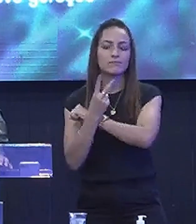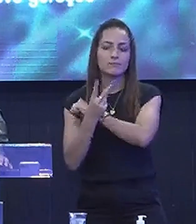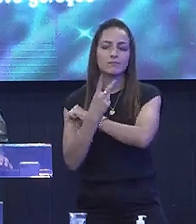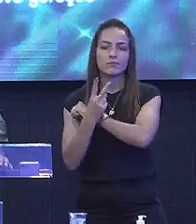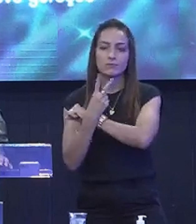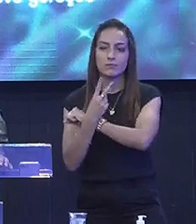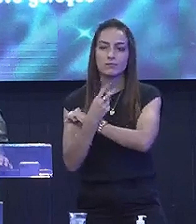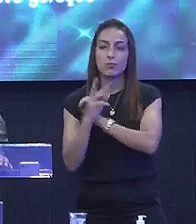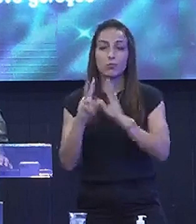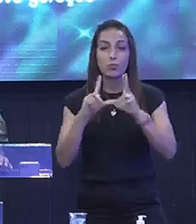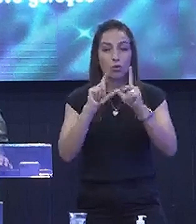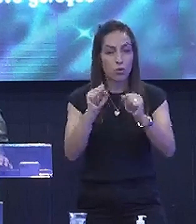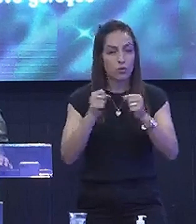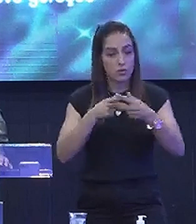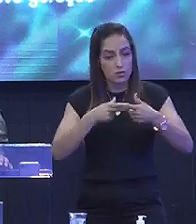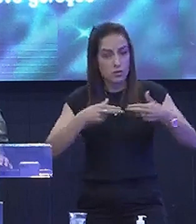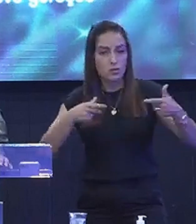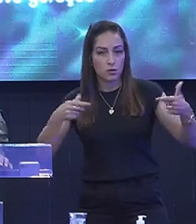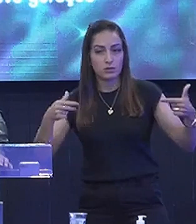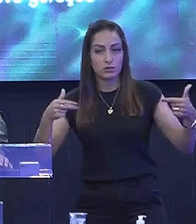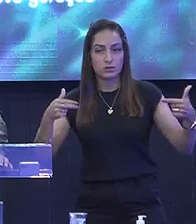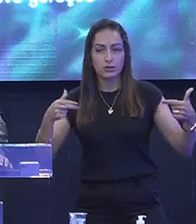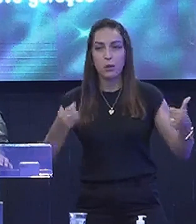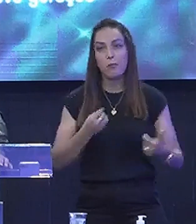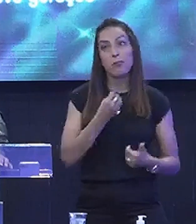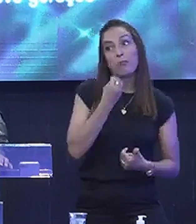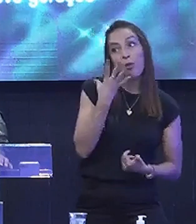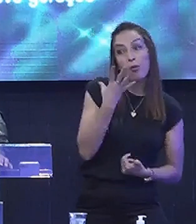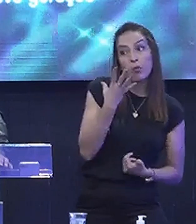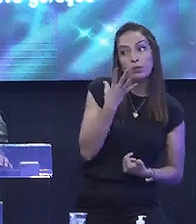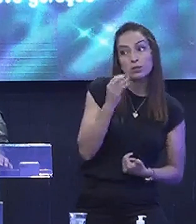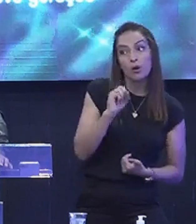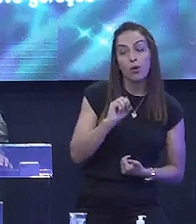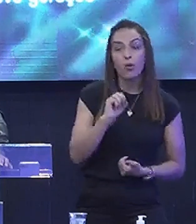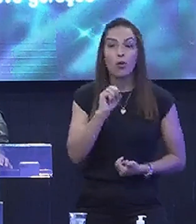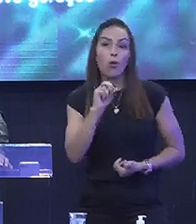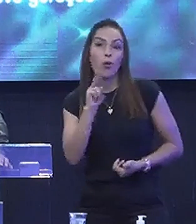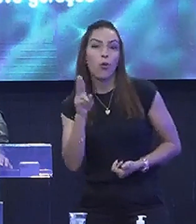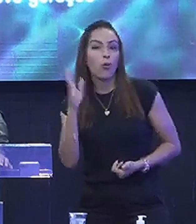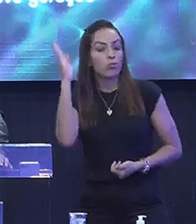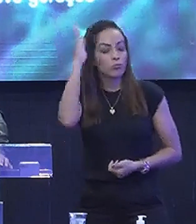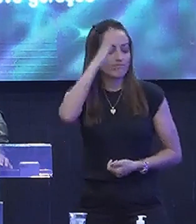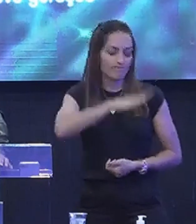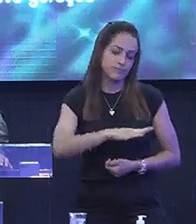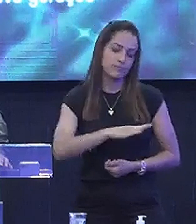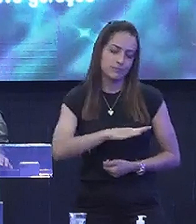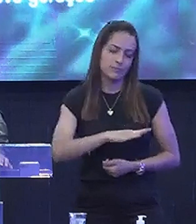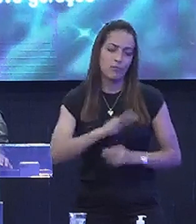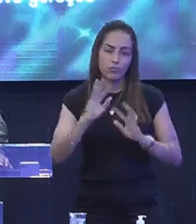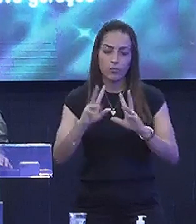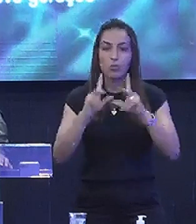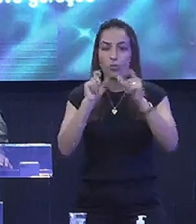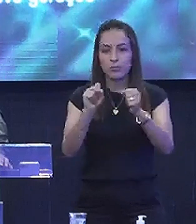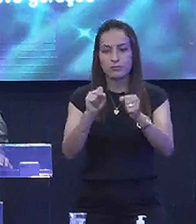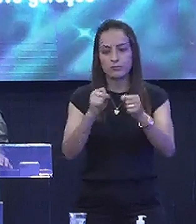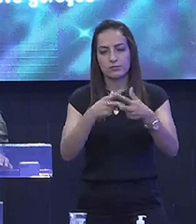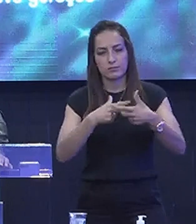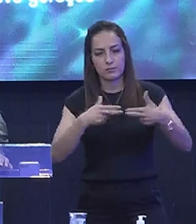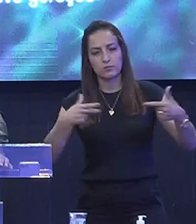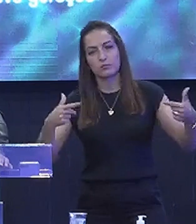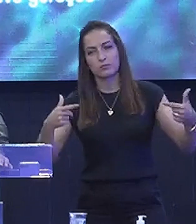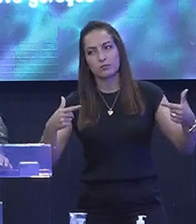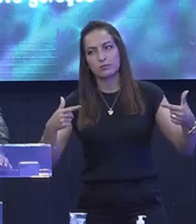Todas as coisas Boas Ou más Todas as coisas